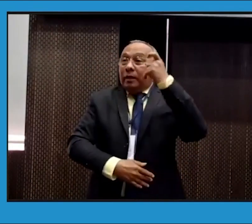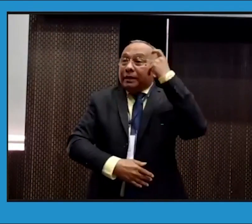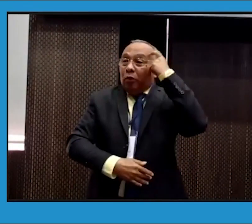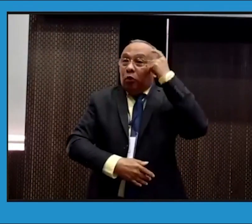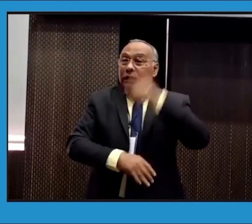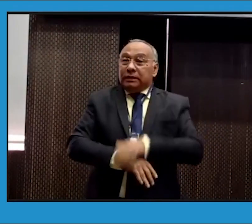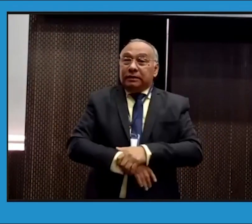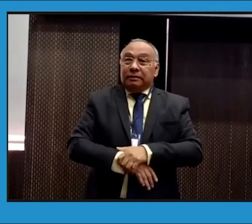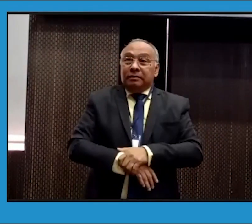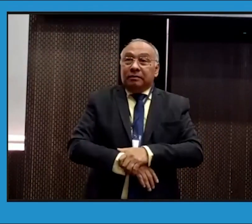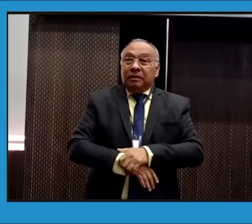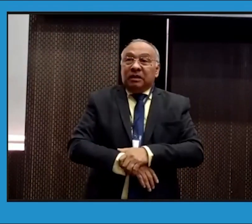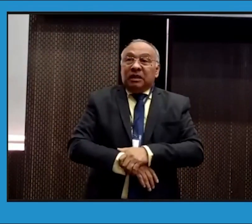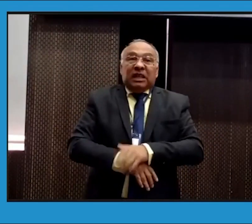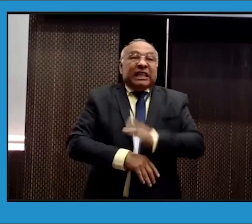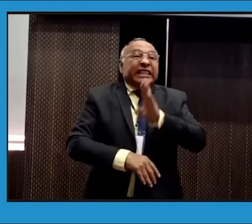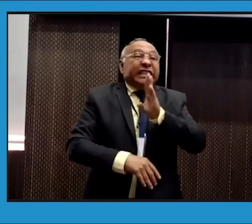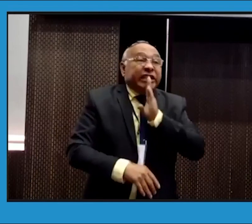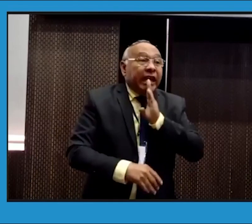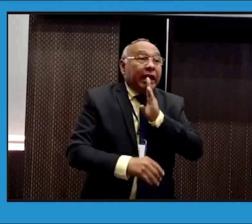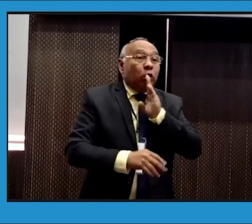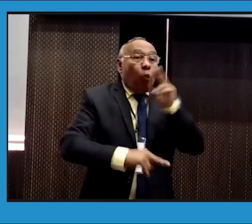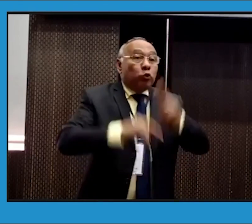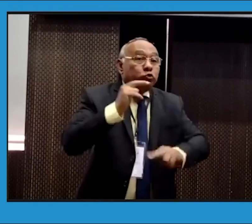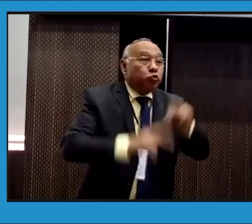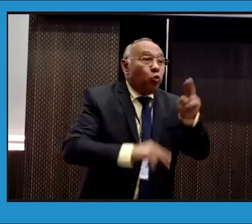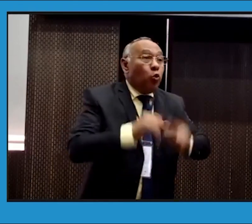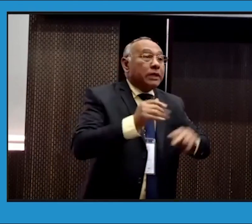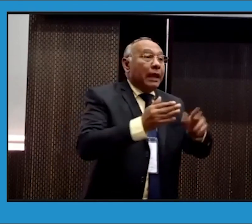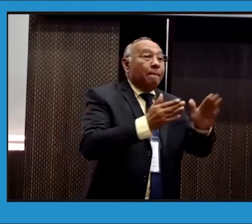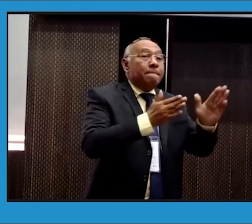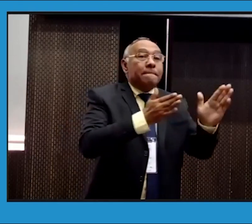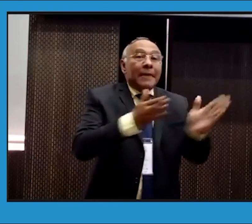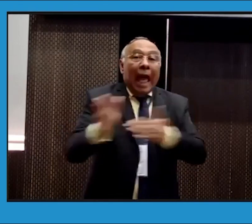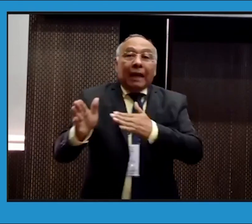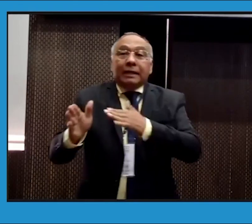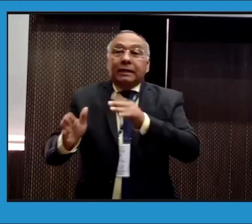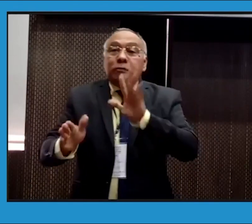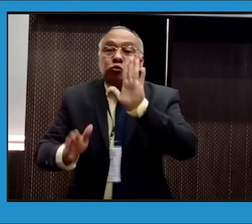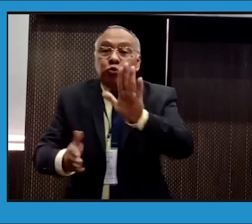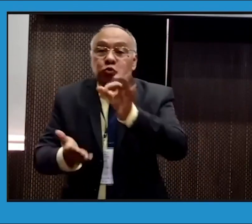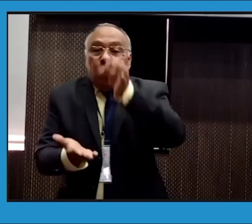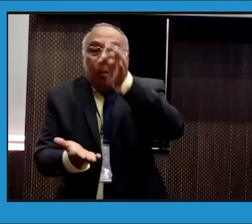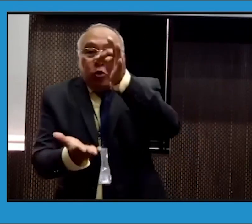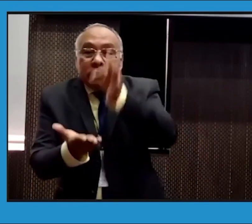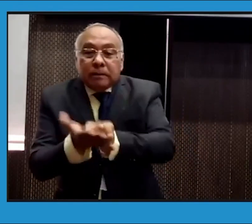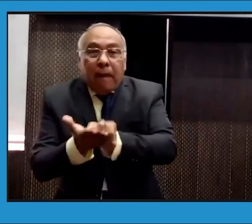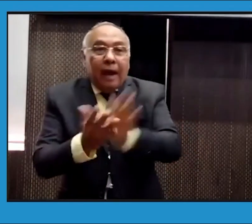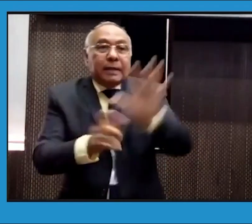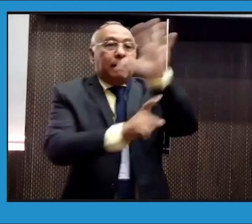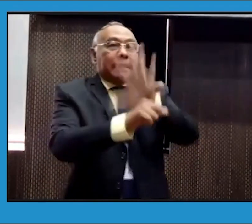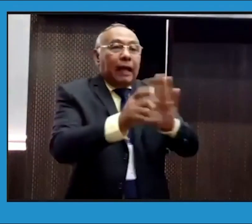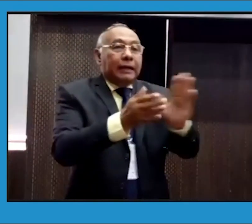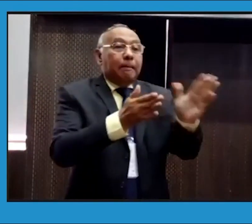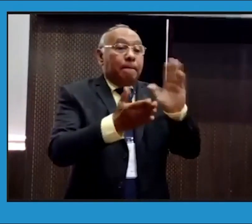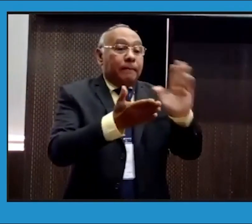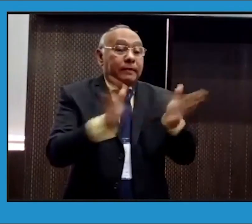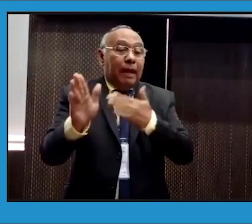alcaldes y gobernadores, cambio de alcaldes y gobernadores. ¿Quién va a construir el plan municipal o